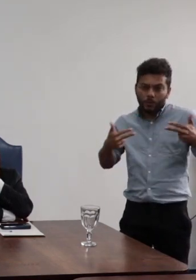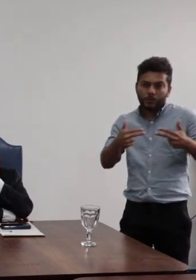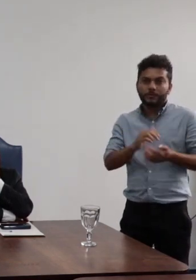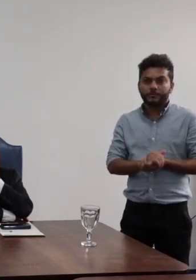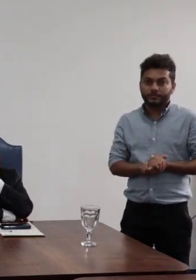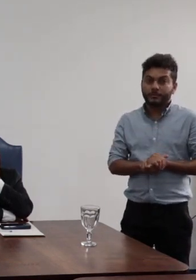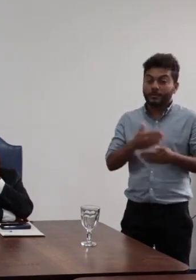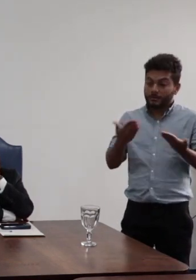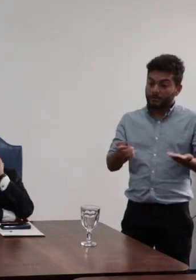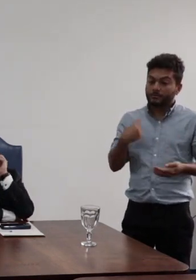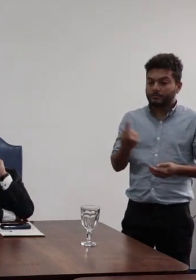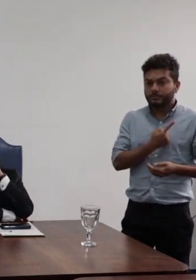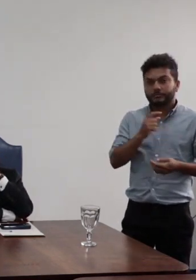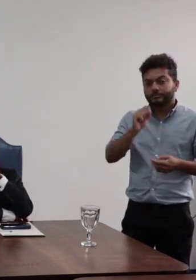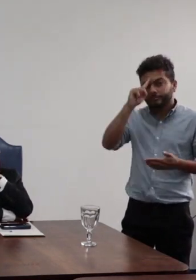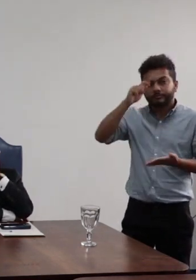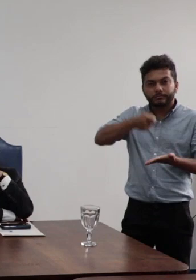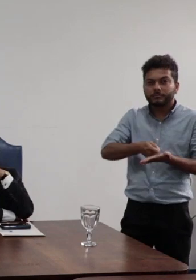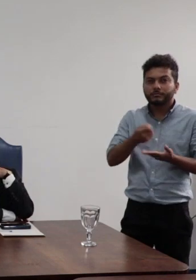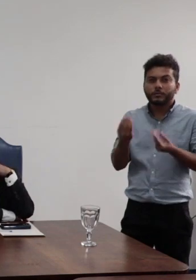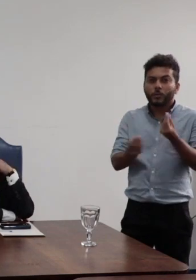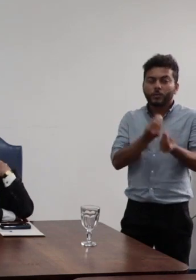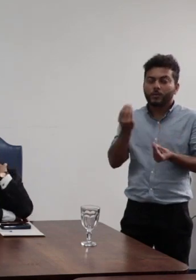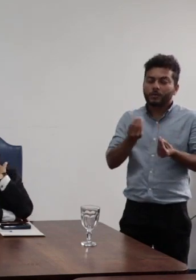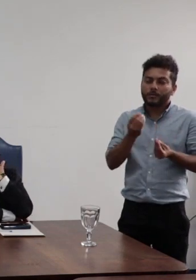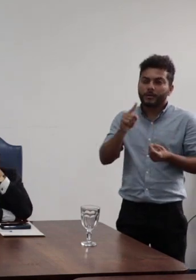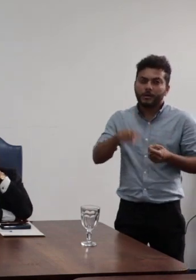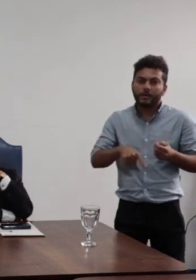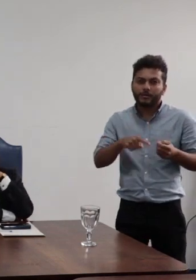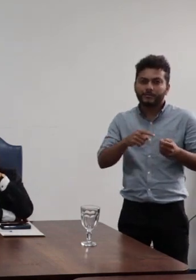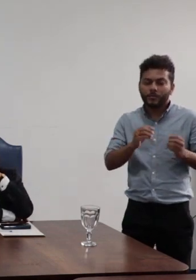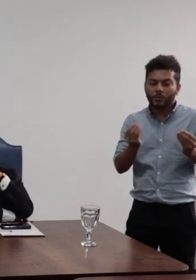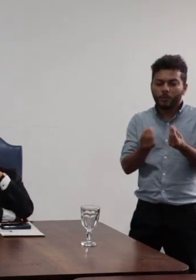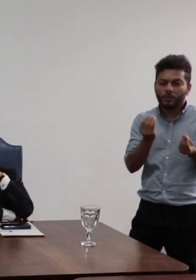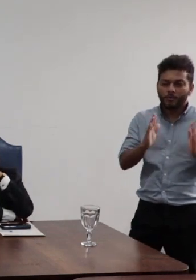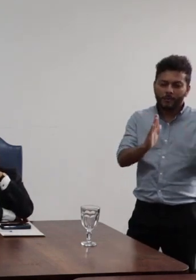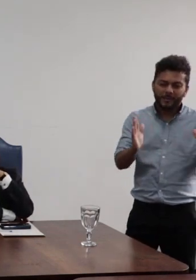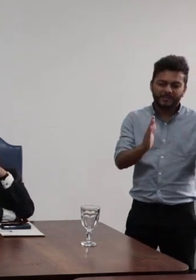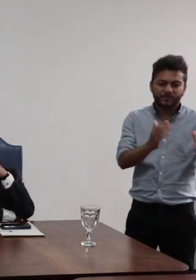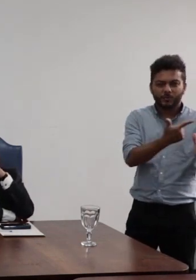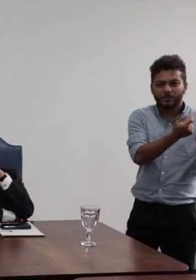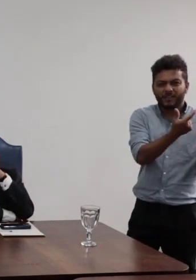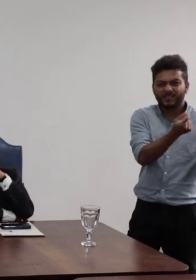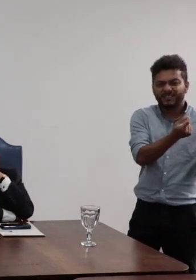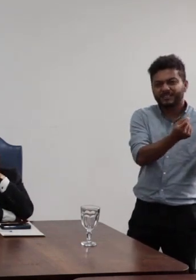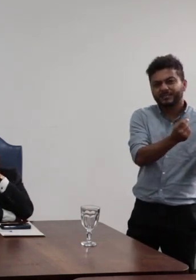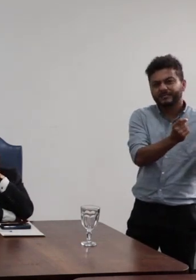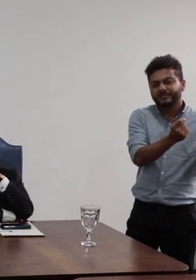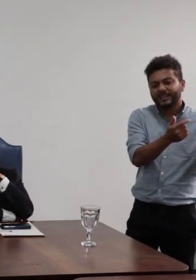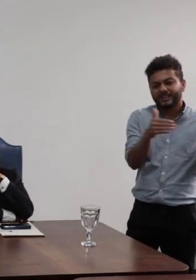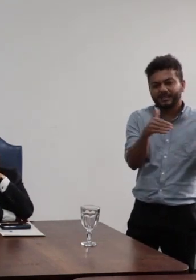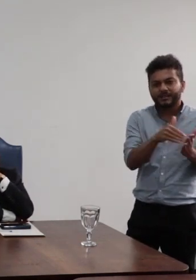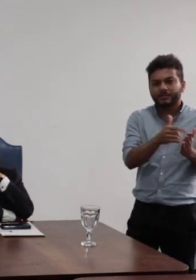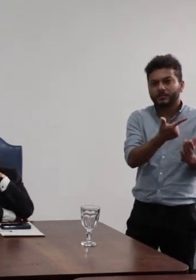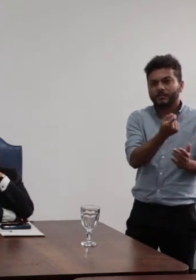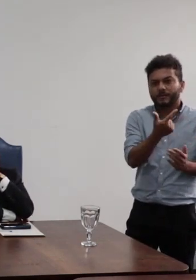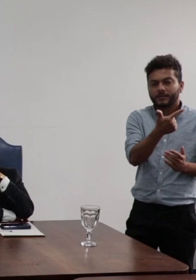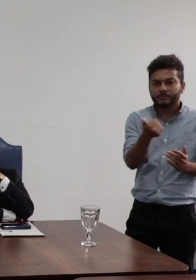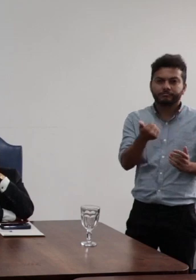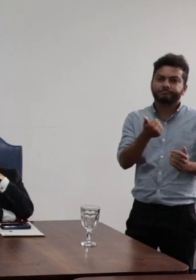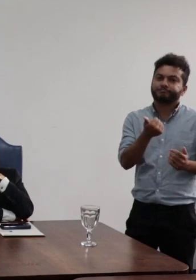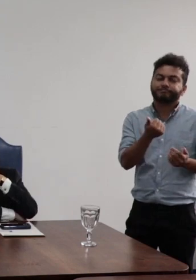nós tomamos a decisão política de não proceder à revisão do PDI em 2020, em 2021 e